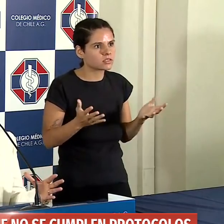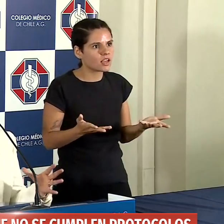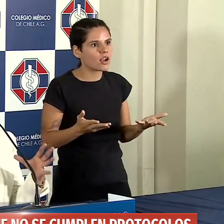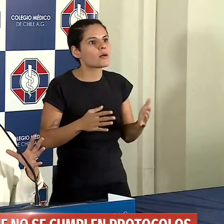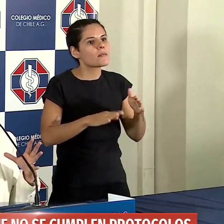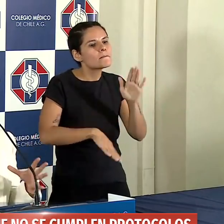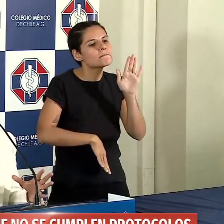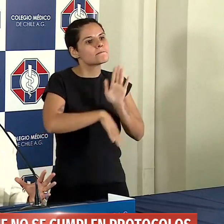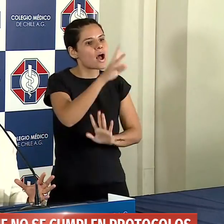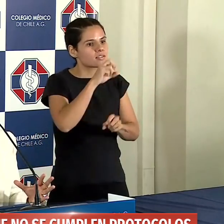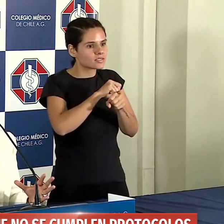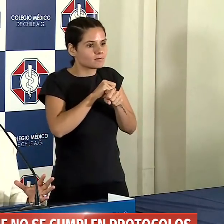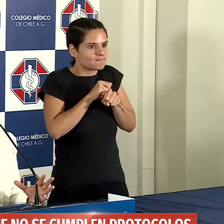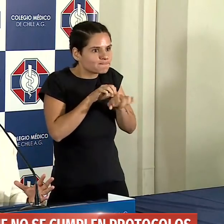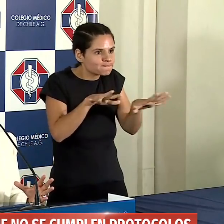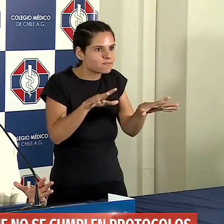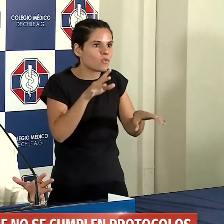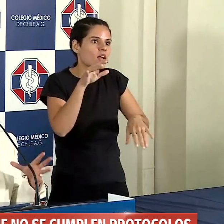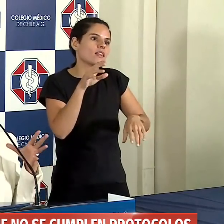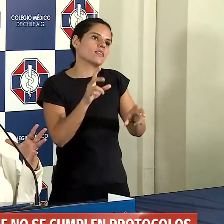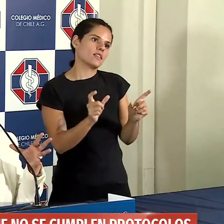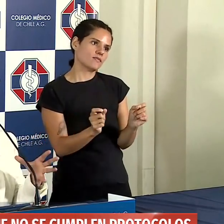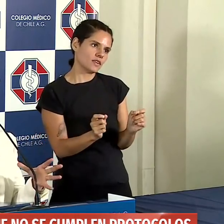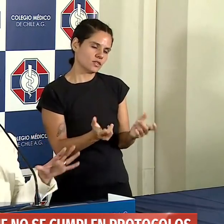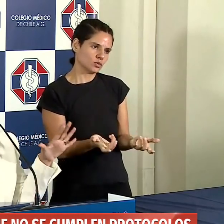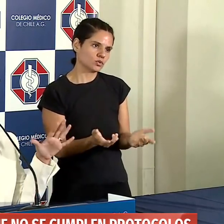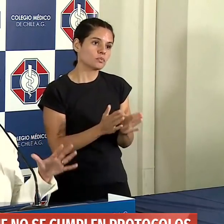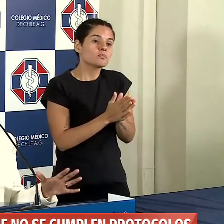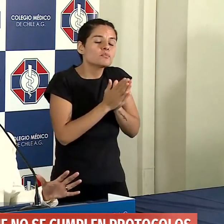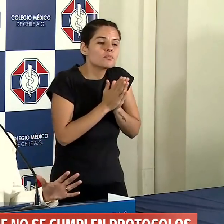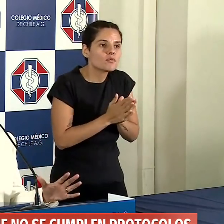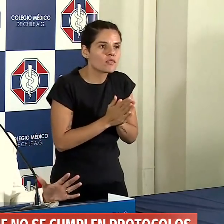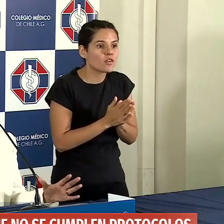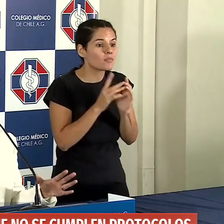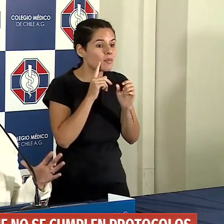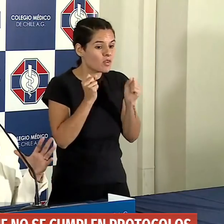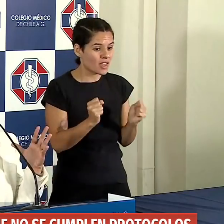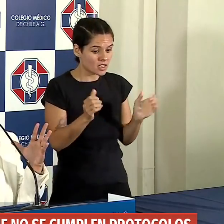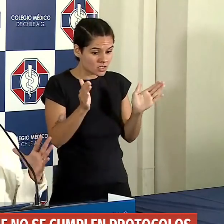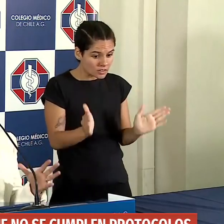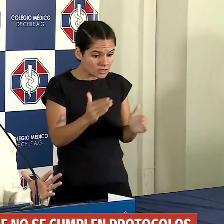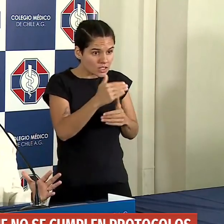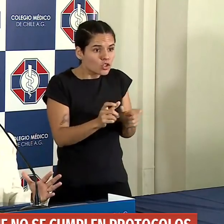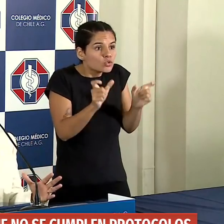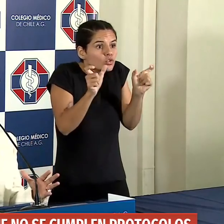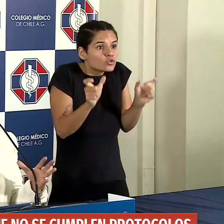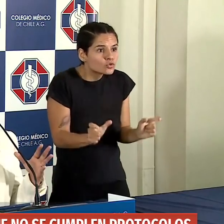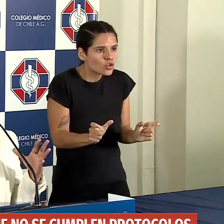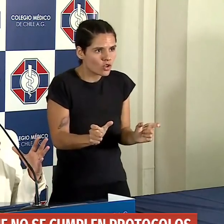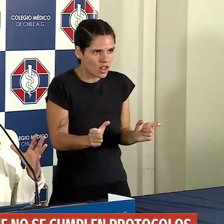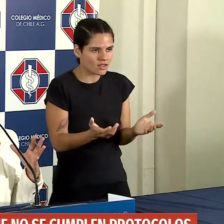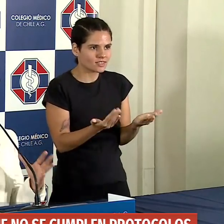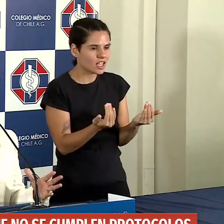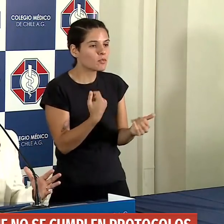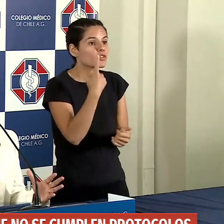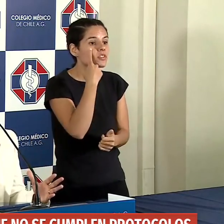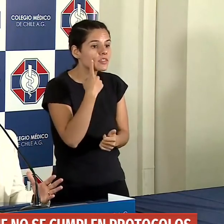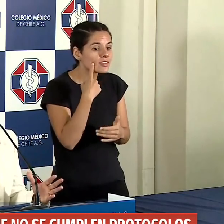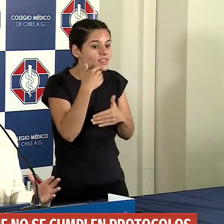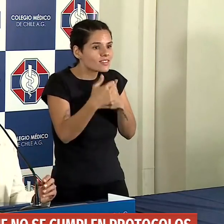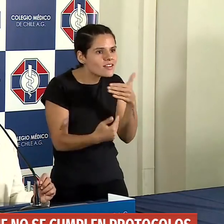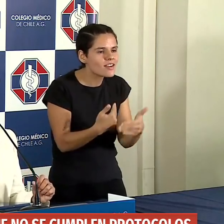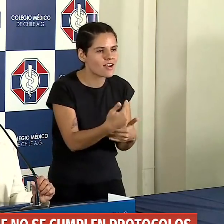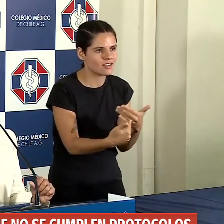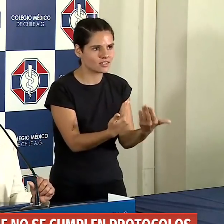virus. Para poder montar la estrategia de diagnosticar y contener, necesitamos días. Pero